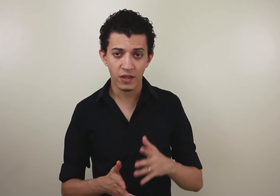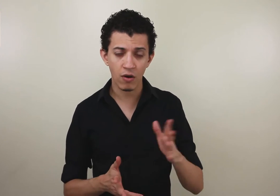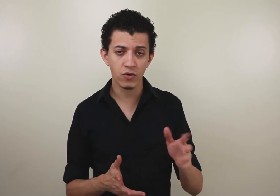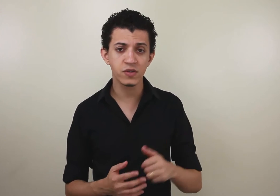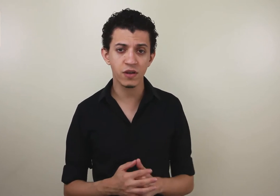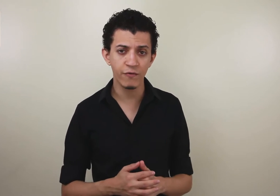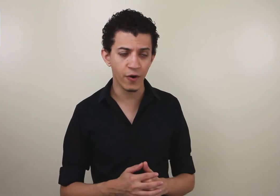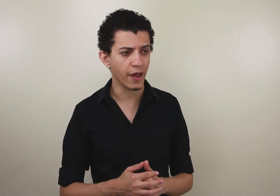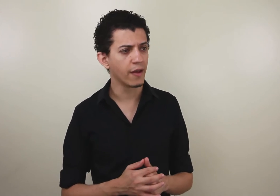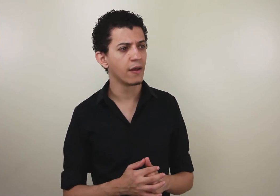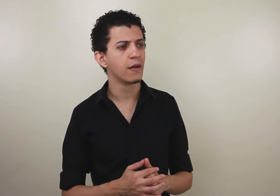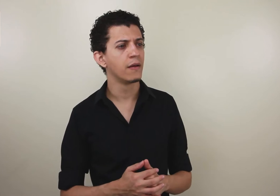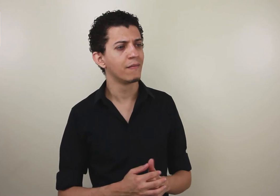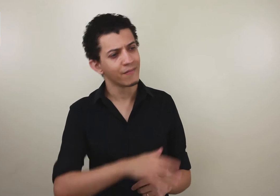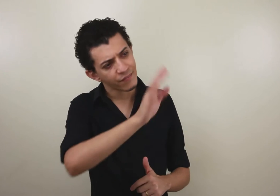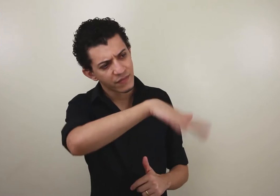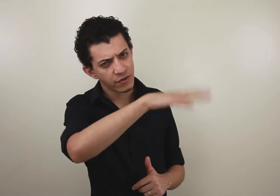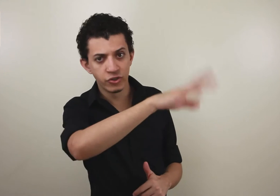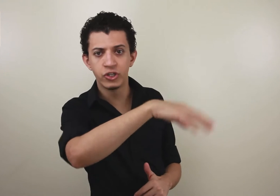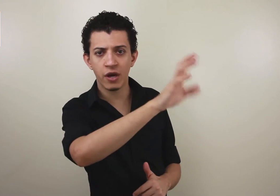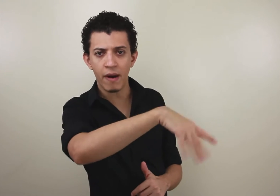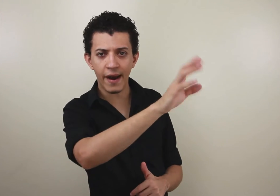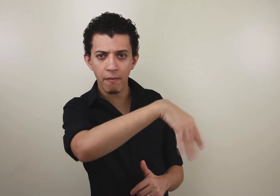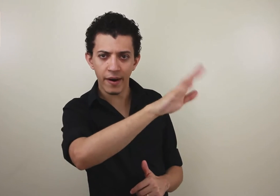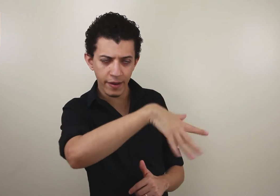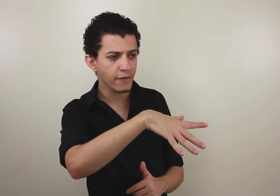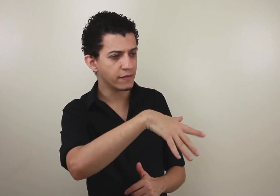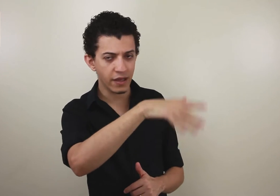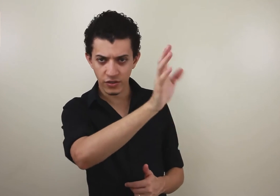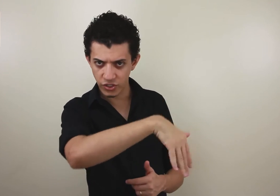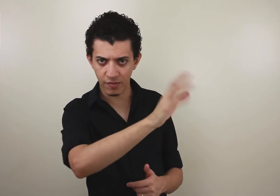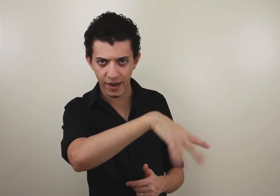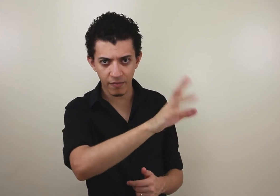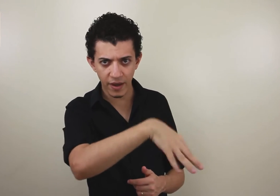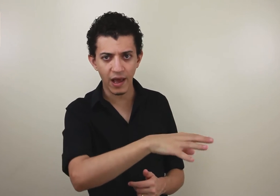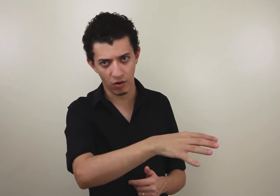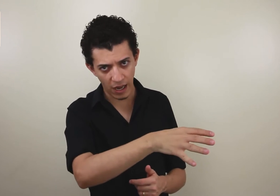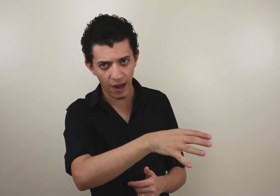Então, a construção foi de chamar a mãe, chamar a mãe, era olhar,